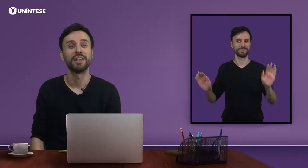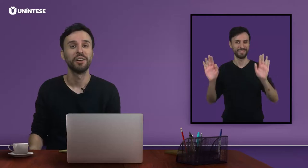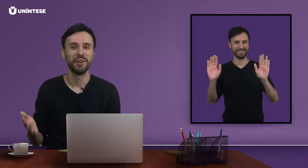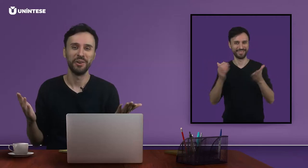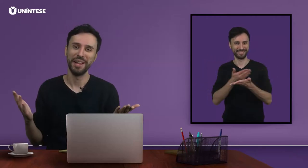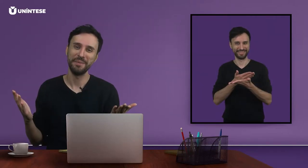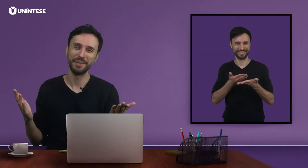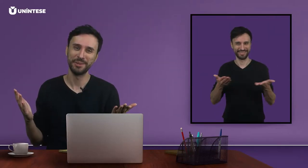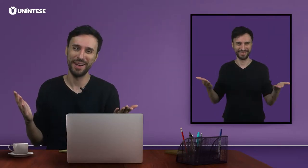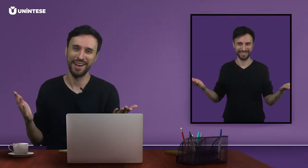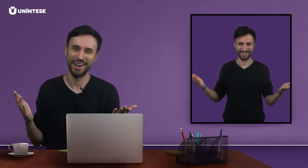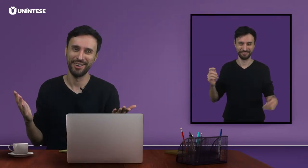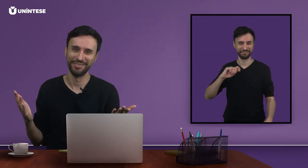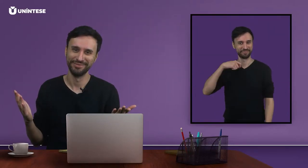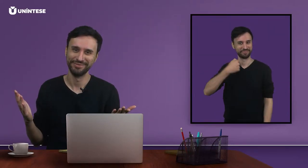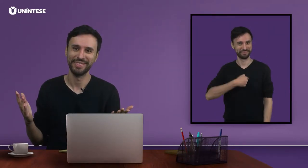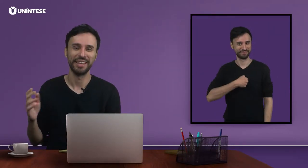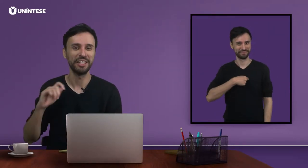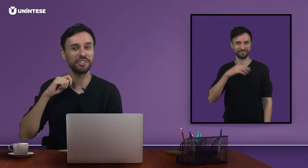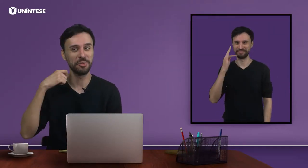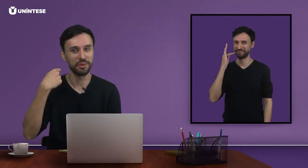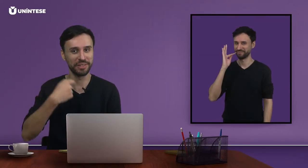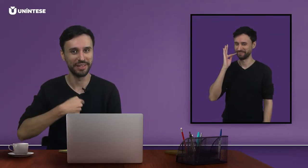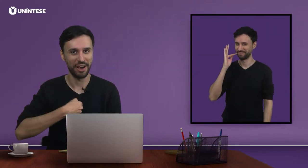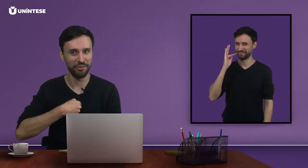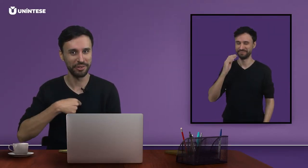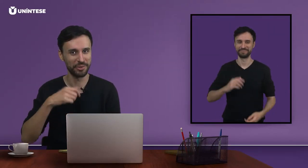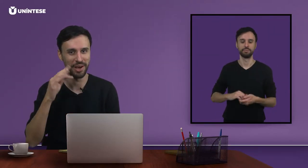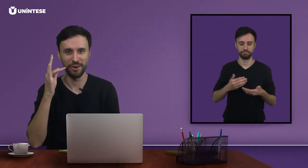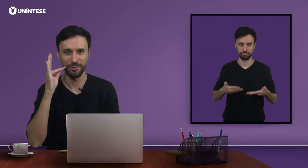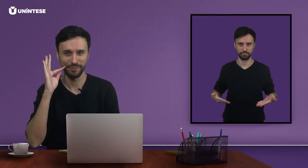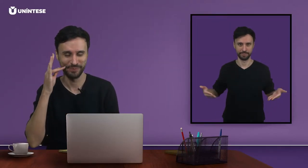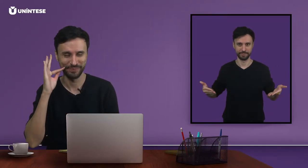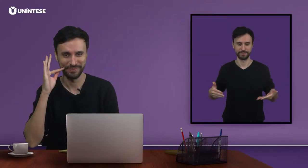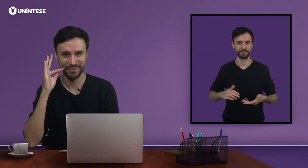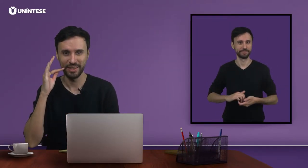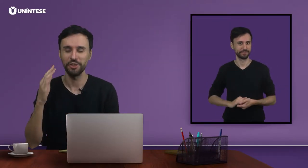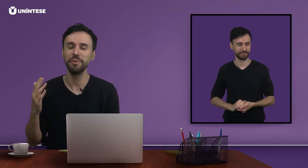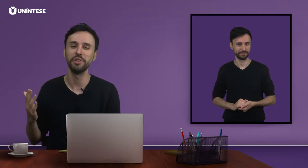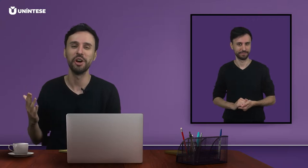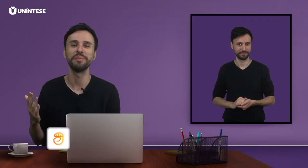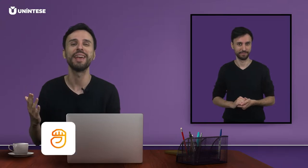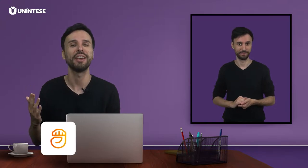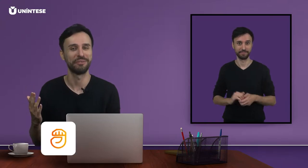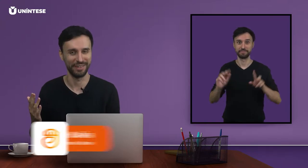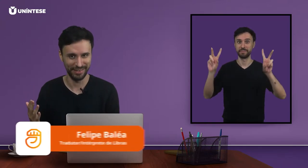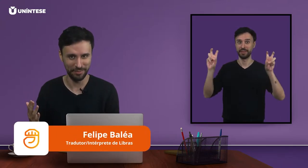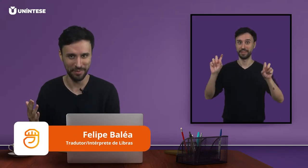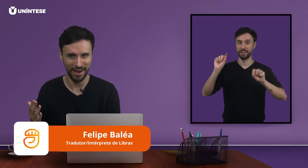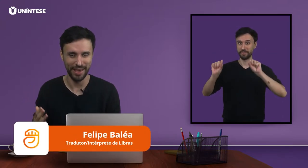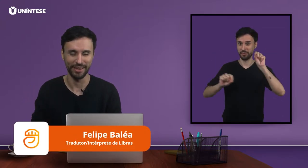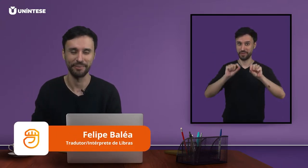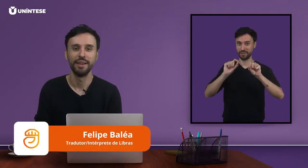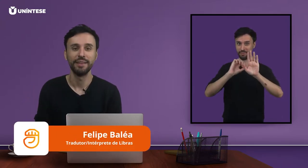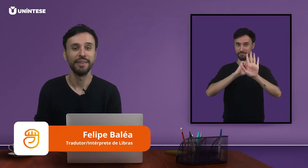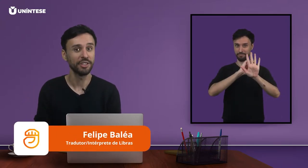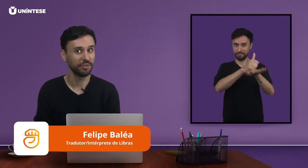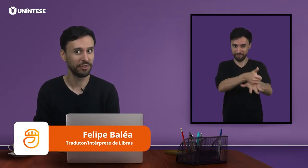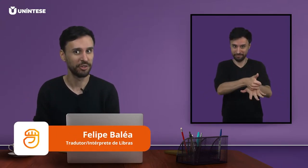Olá, pessoal! Este é o meu sinal visual e o meu nome é Felipe Baleia. Neste vídeo,